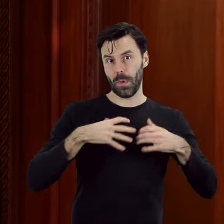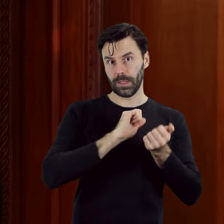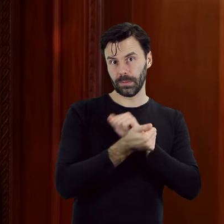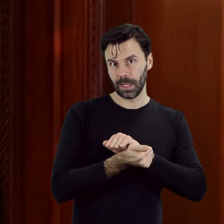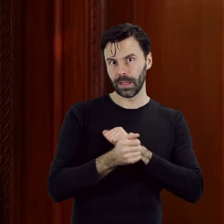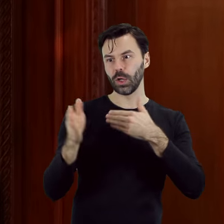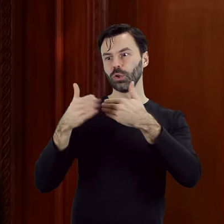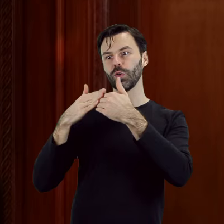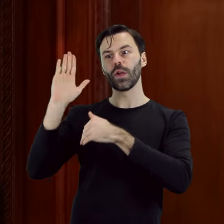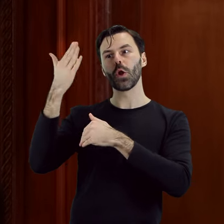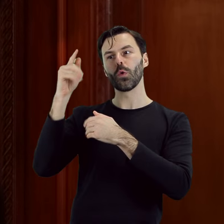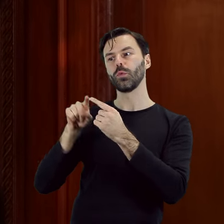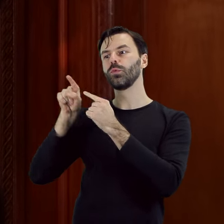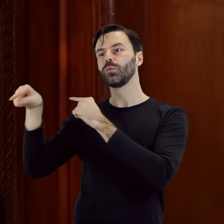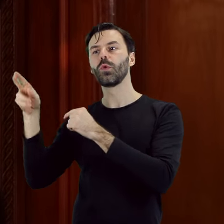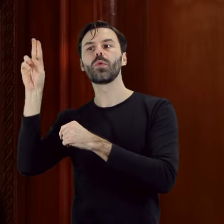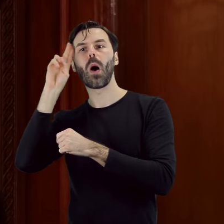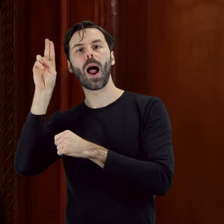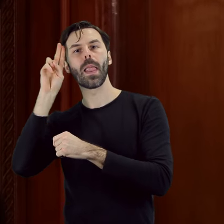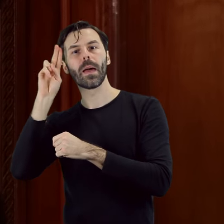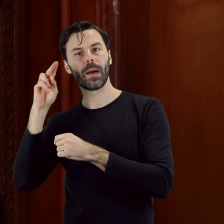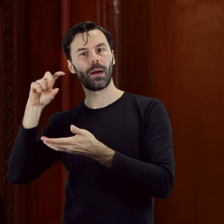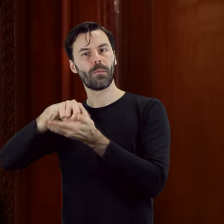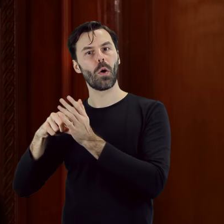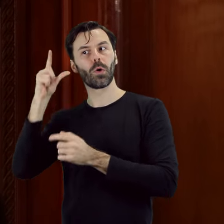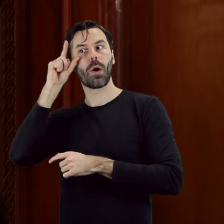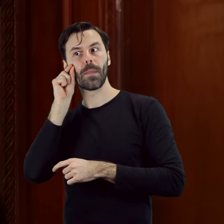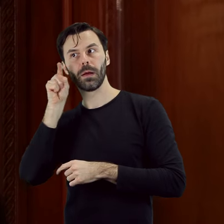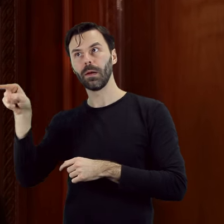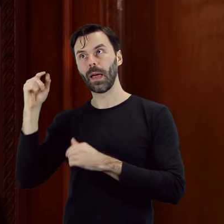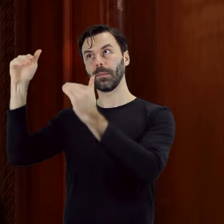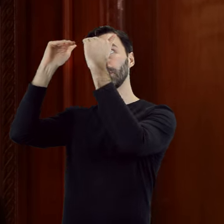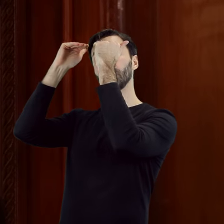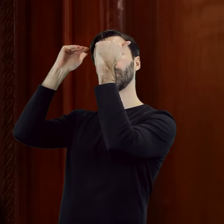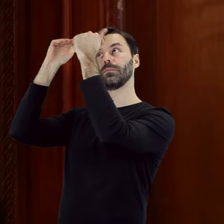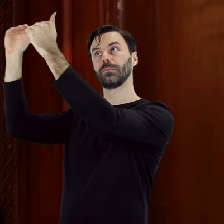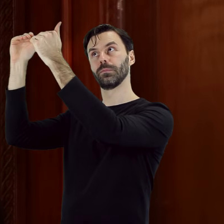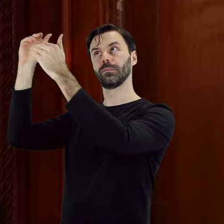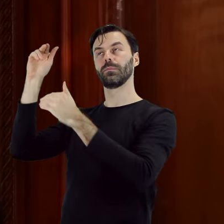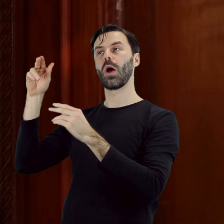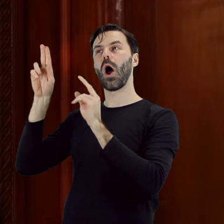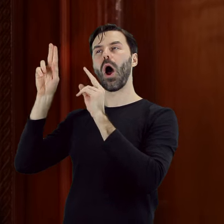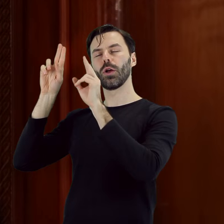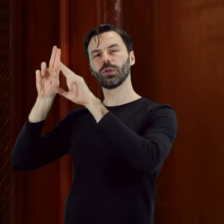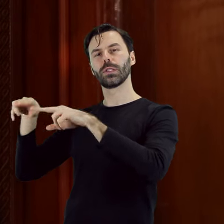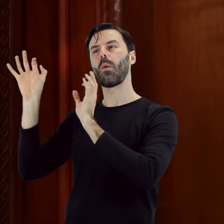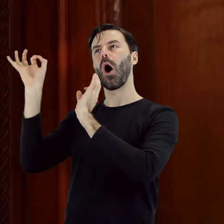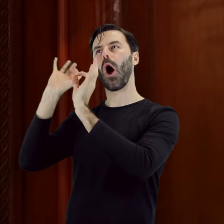przechodziło się do toalety i do pokoju kąpielowego, na którego sklepieniu zachowały się jeszcze resztki